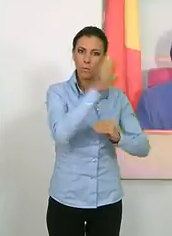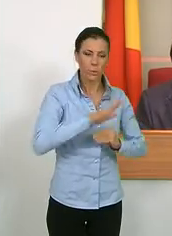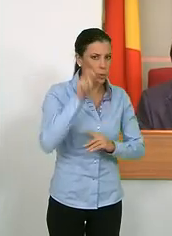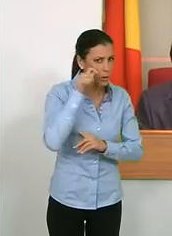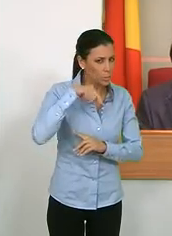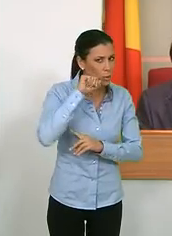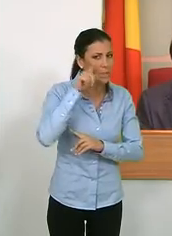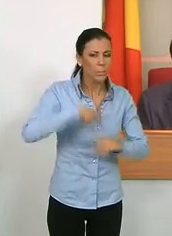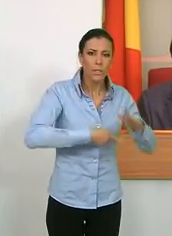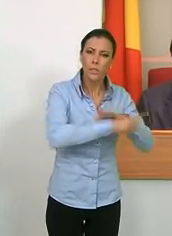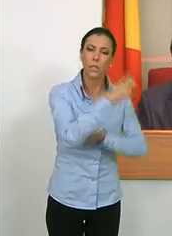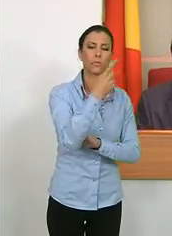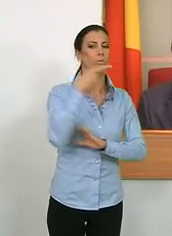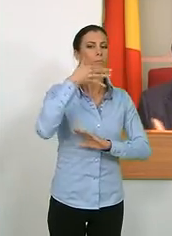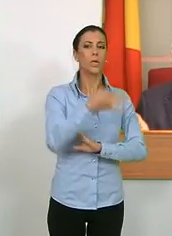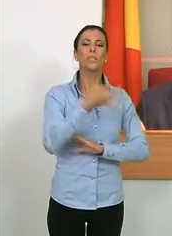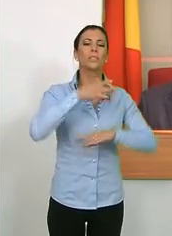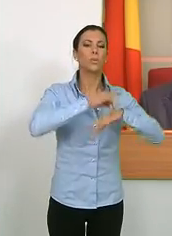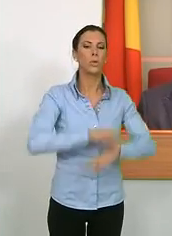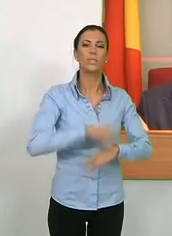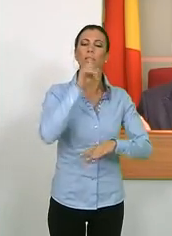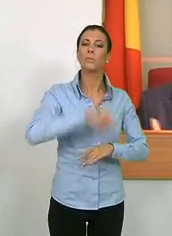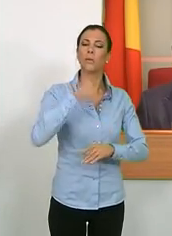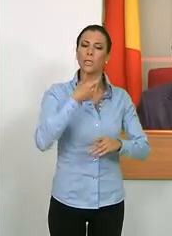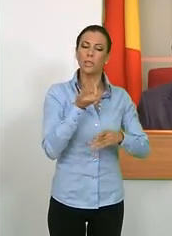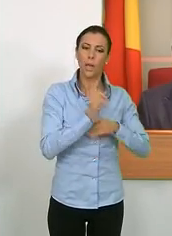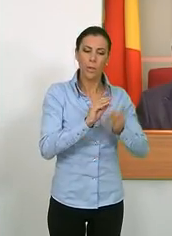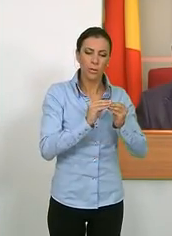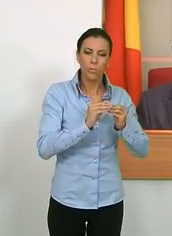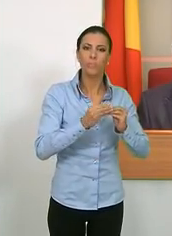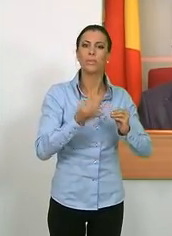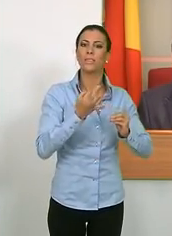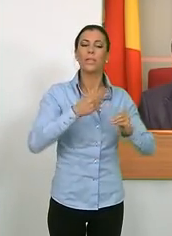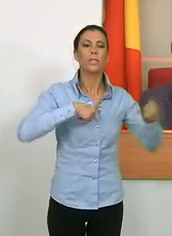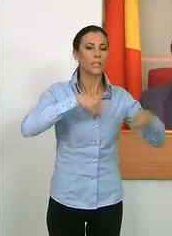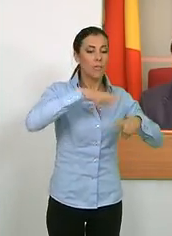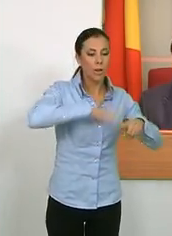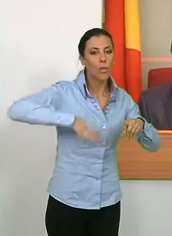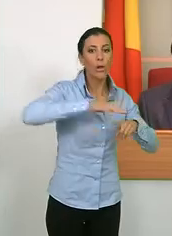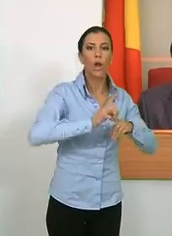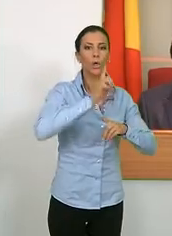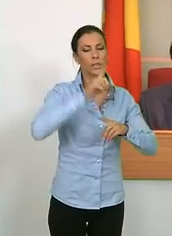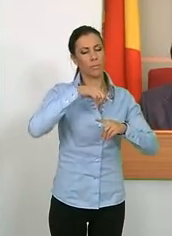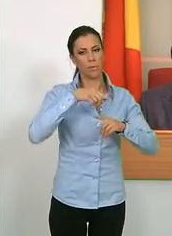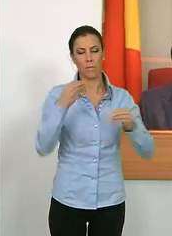turística de la localidad y la seguridad y agilización del tráfico en la zona norte.